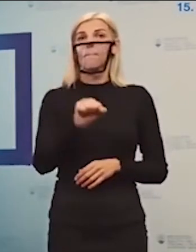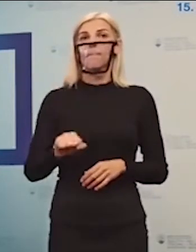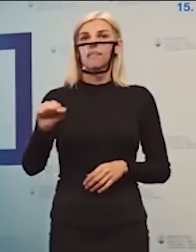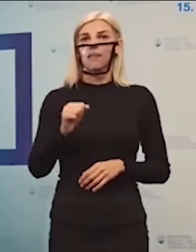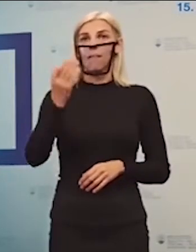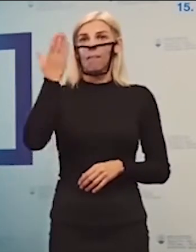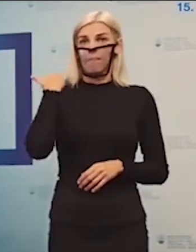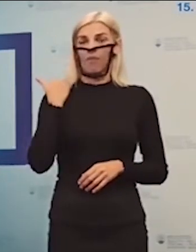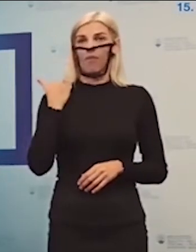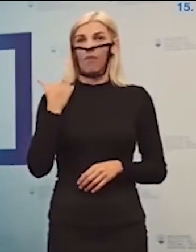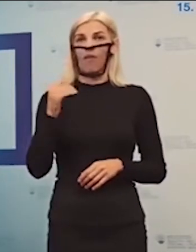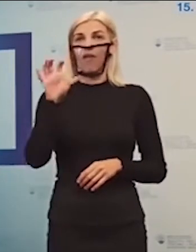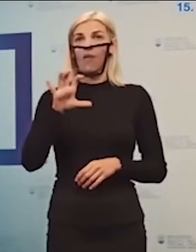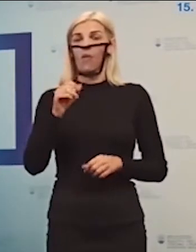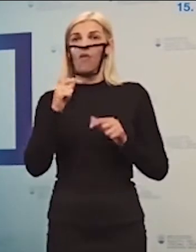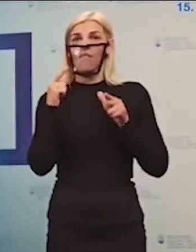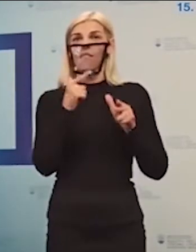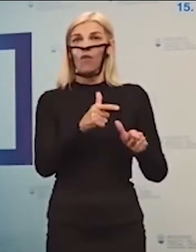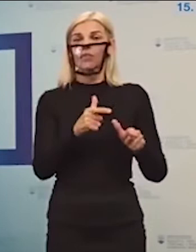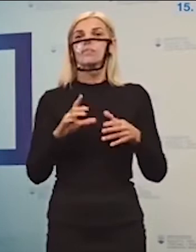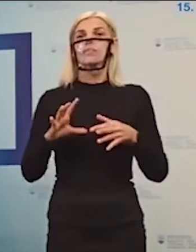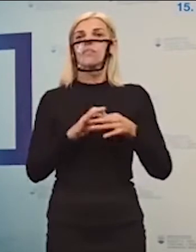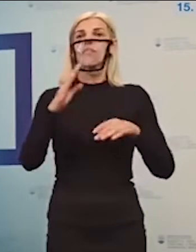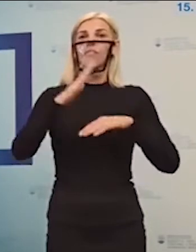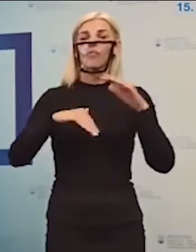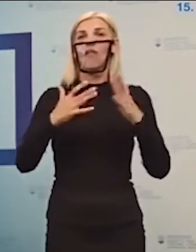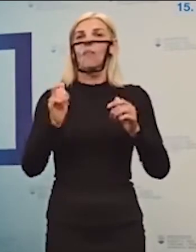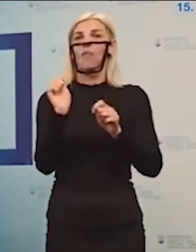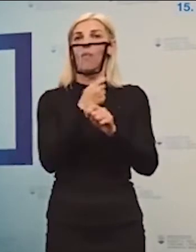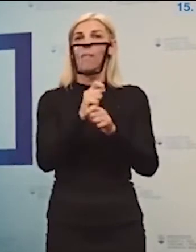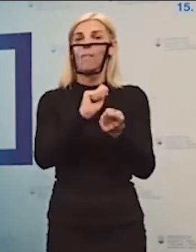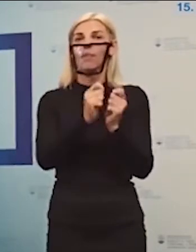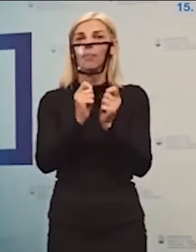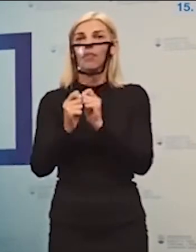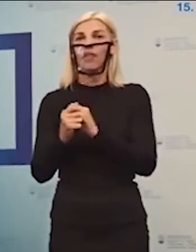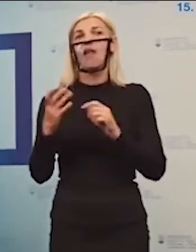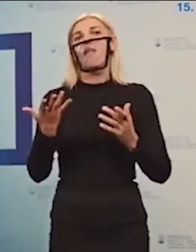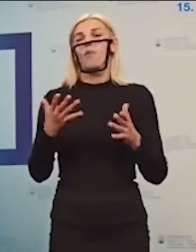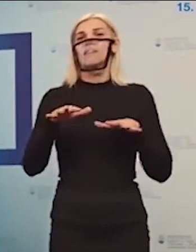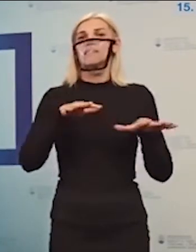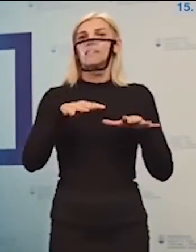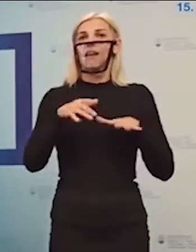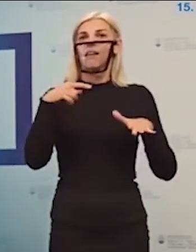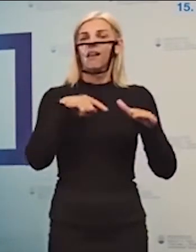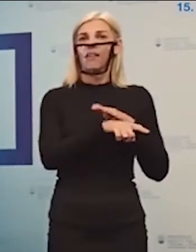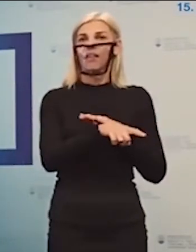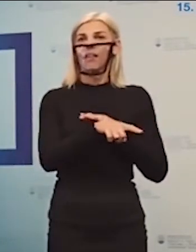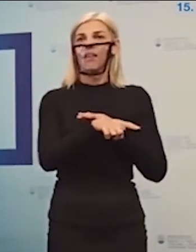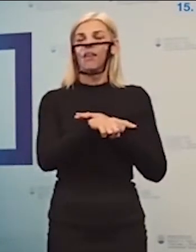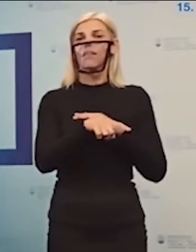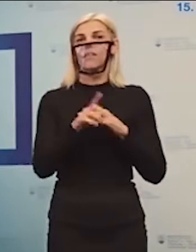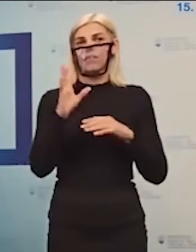finančné prostriedky z eurofondov na vybudovanie, alebo prebudovanie, alebo zariadenie týchto priestorov na zvýšenie počtu